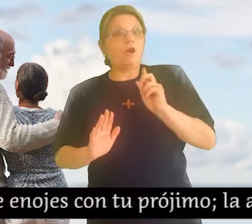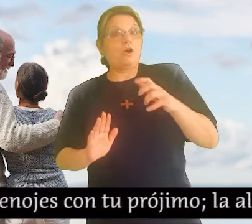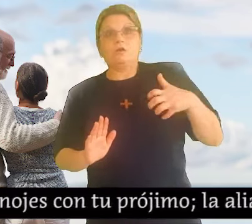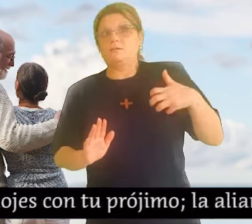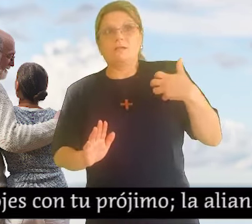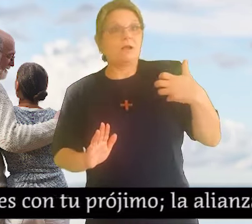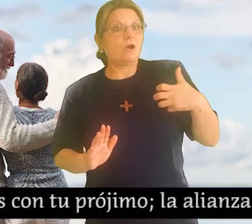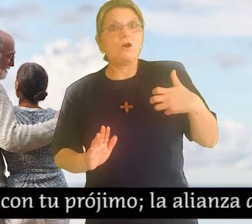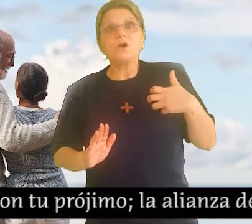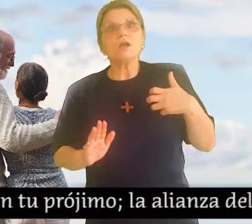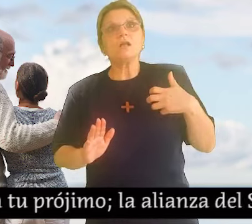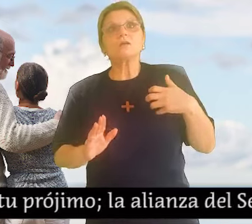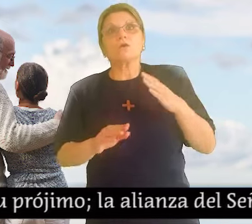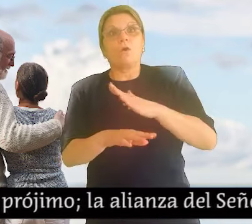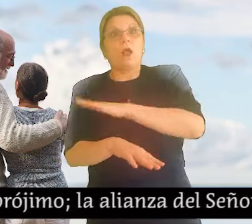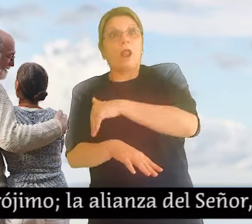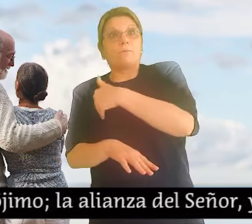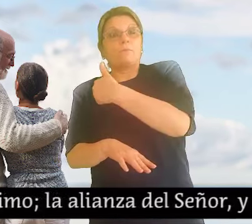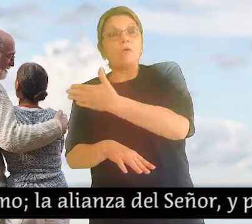Palabra de Dios